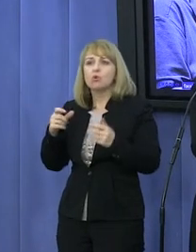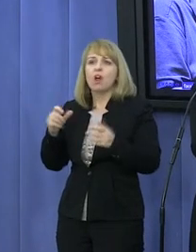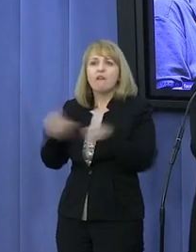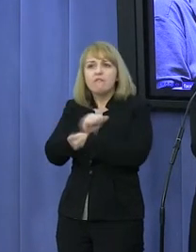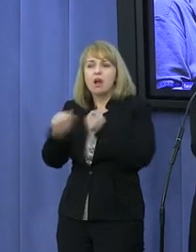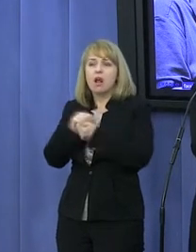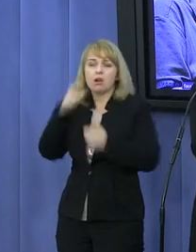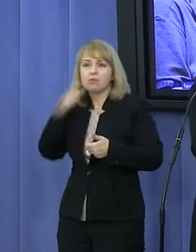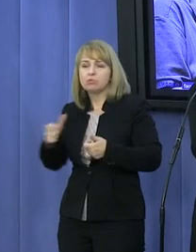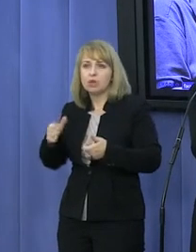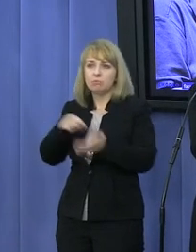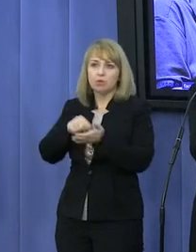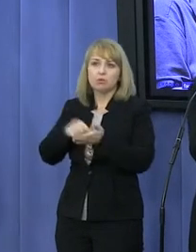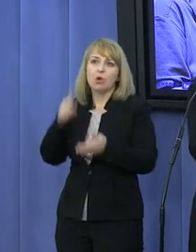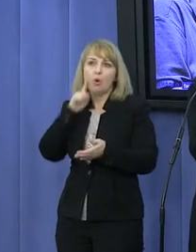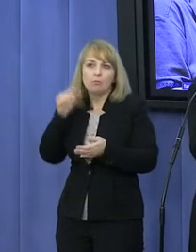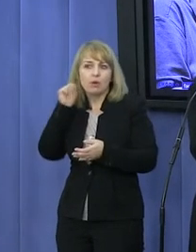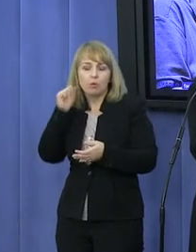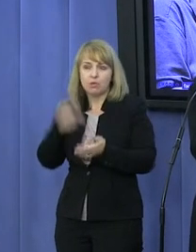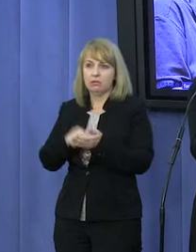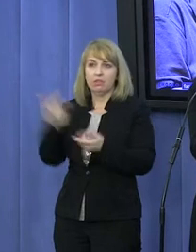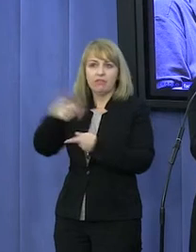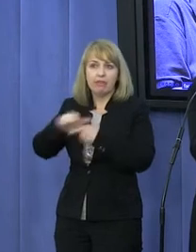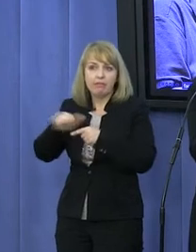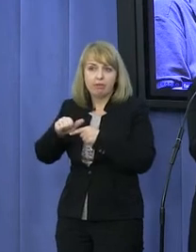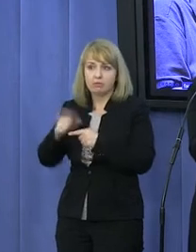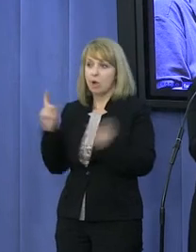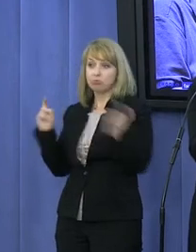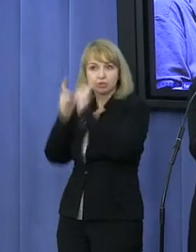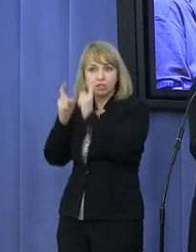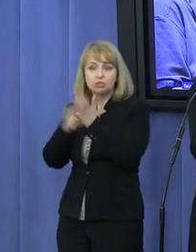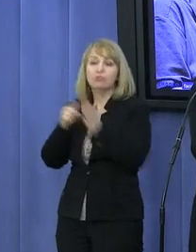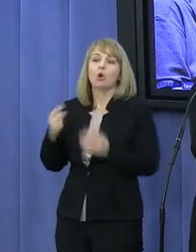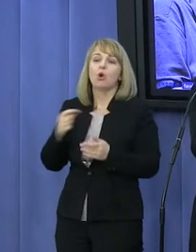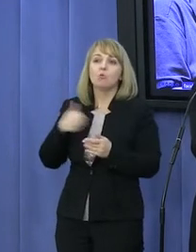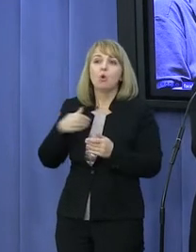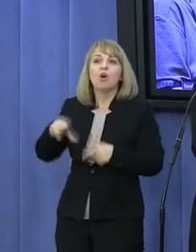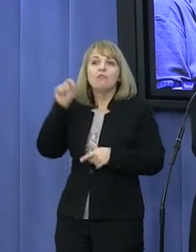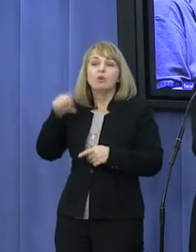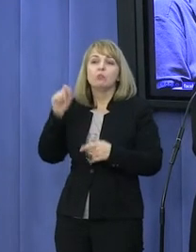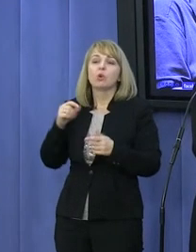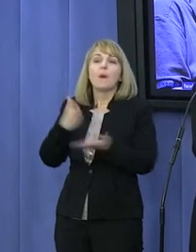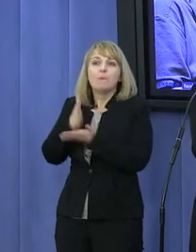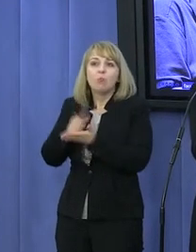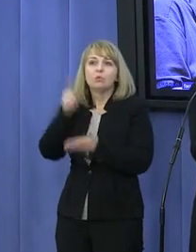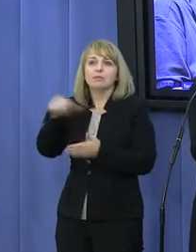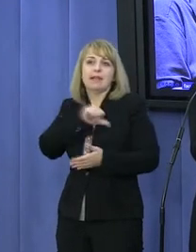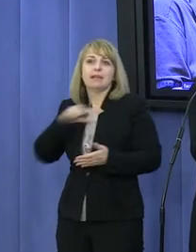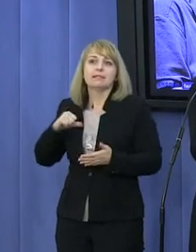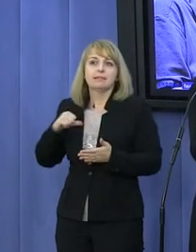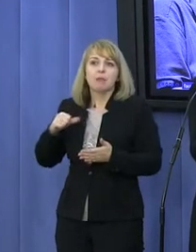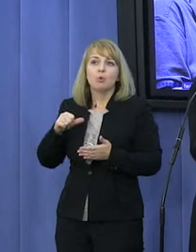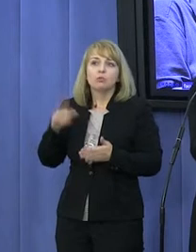ze względu na płeć w 2011. Zagłosował przeciwko rezolucji w sprawie pomocy państwa dla samodzielnych matek w 2011.